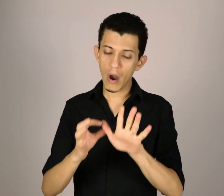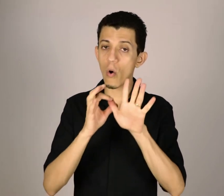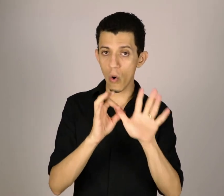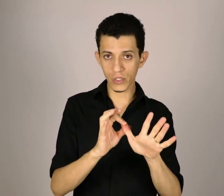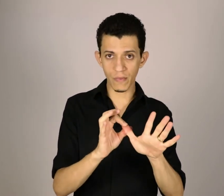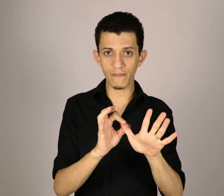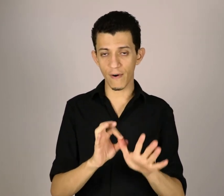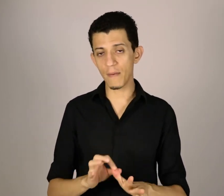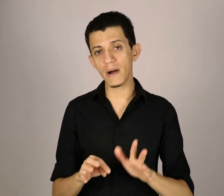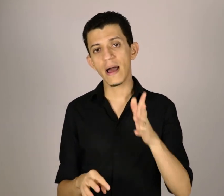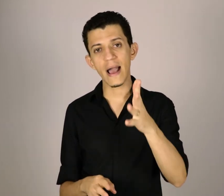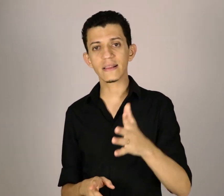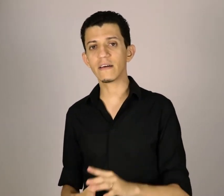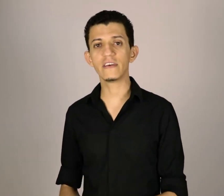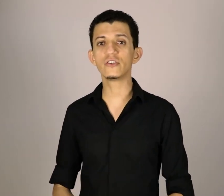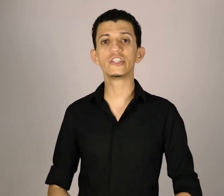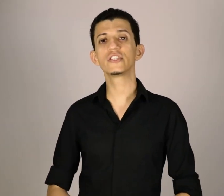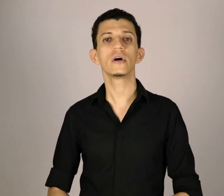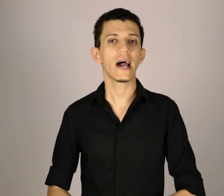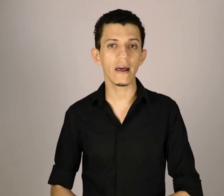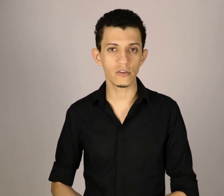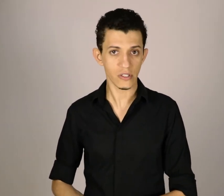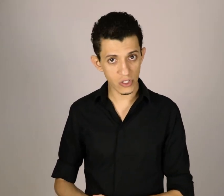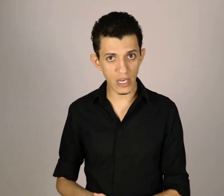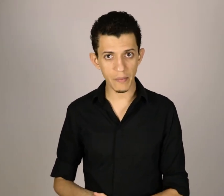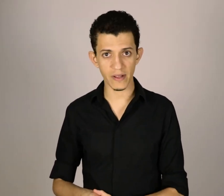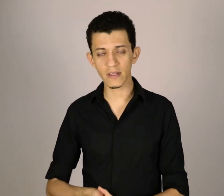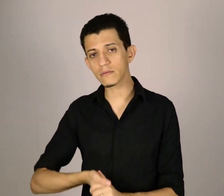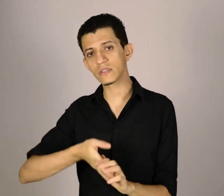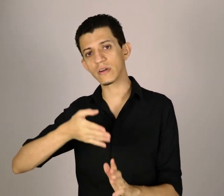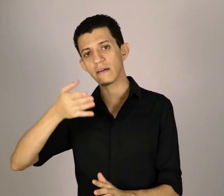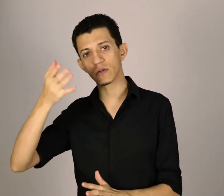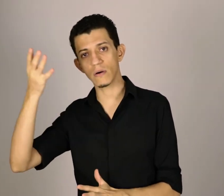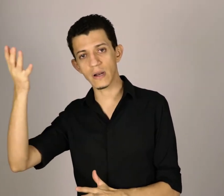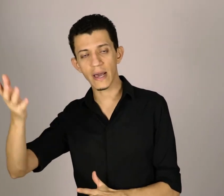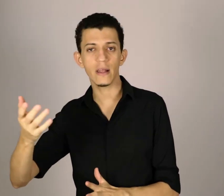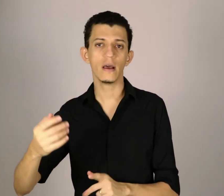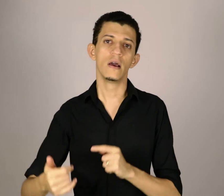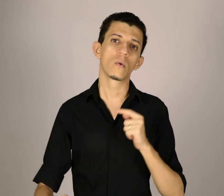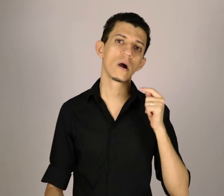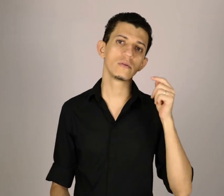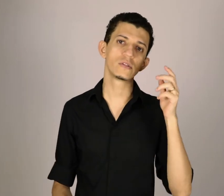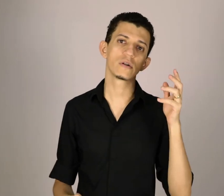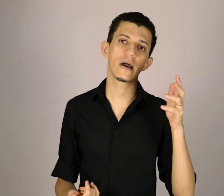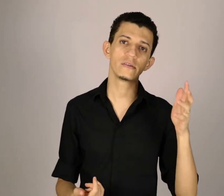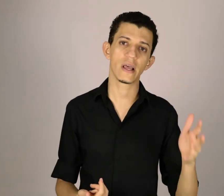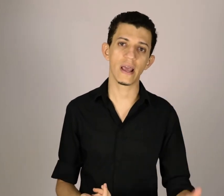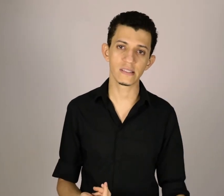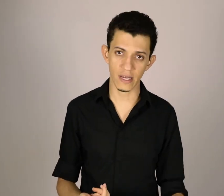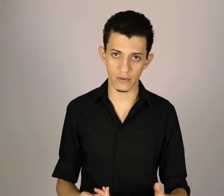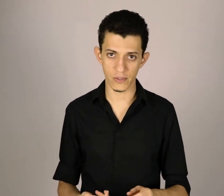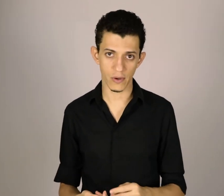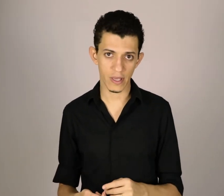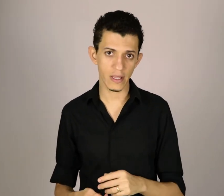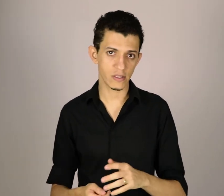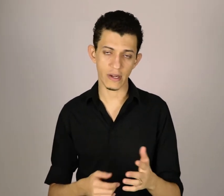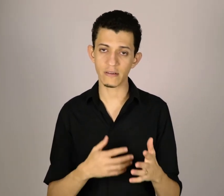última forma, é através de dicionários de Libras, tanto dicionários online, quanto dicionários escritos, ok? Dicionários